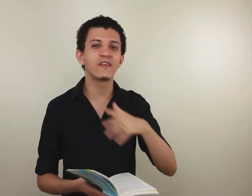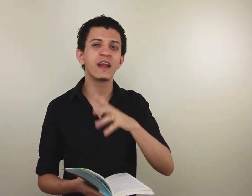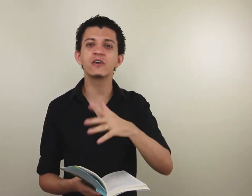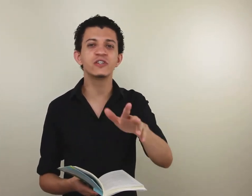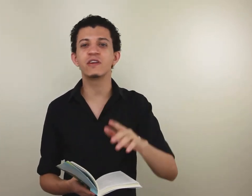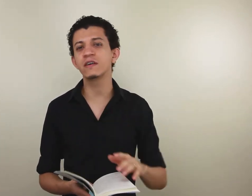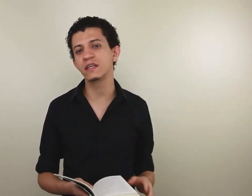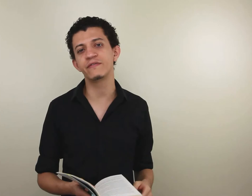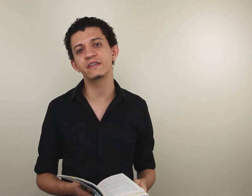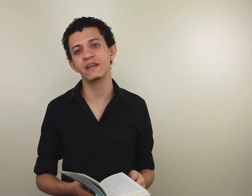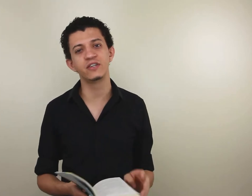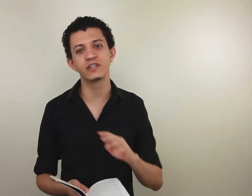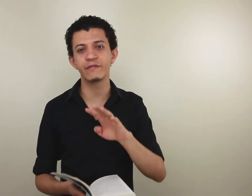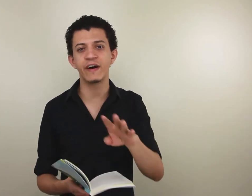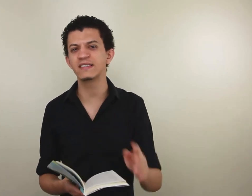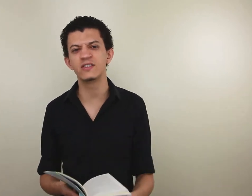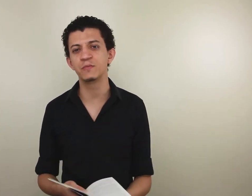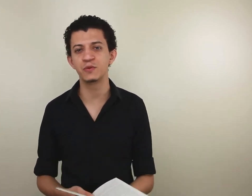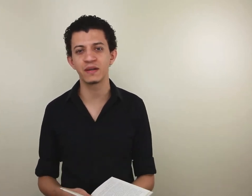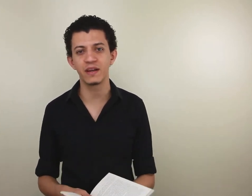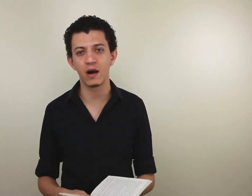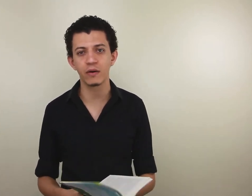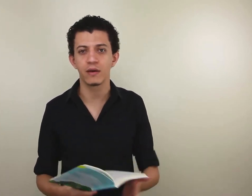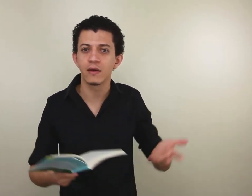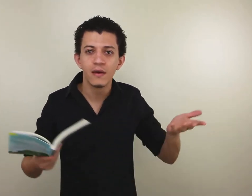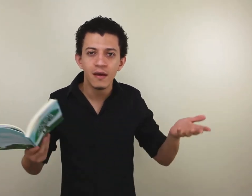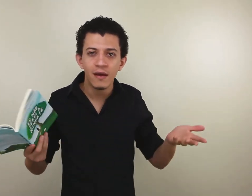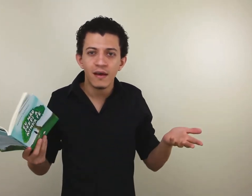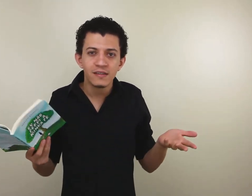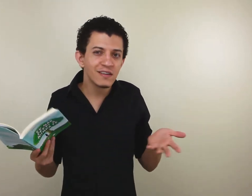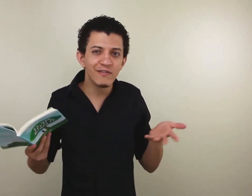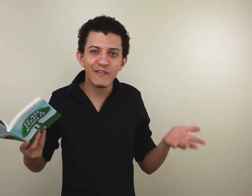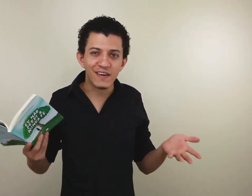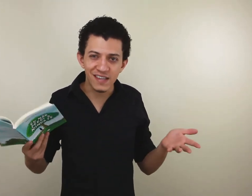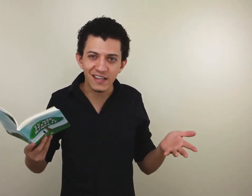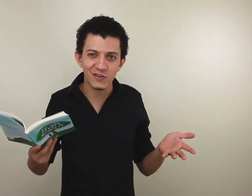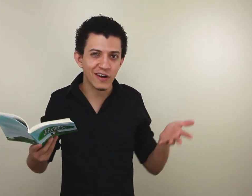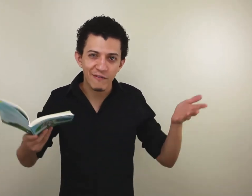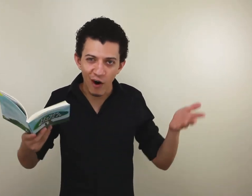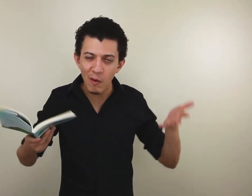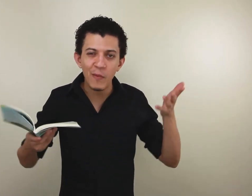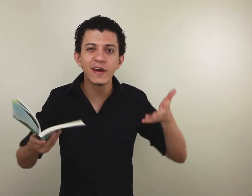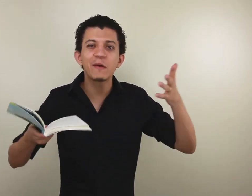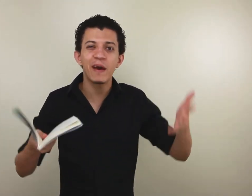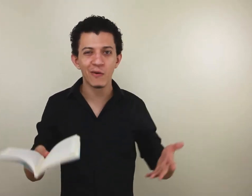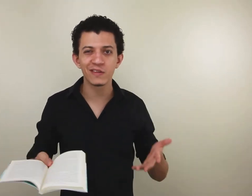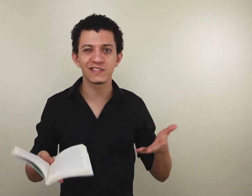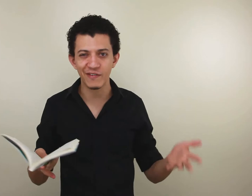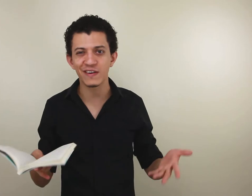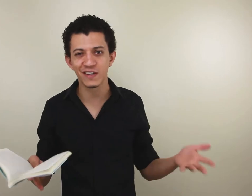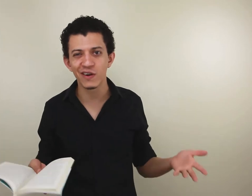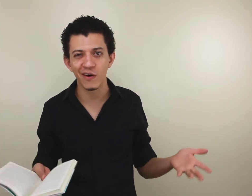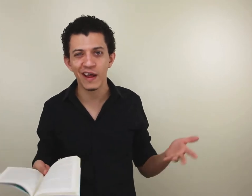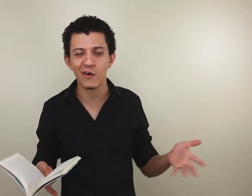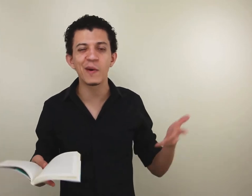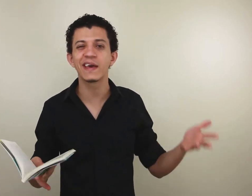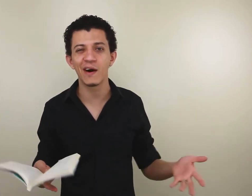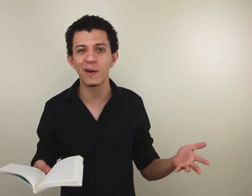Não, a gente não aceita fazer, a gente não faz esse tipo de material aqui. Se não vai fazer, de qualquer forma, por que que pergunta se vai fazer ou não, né? Como é que é o